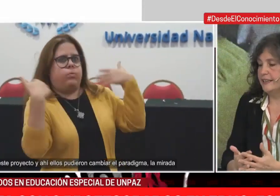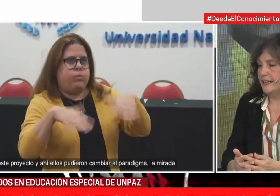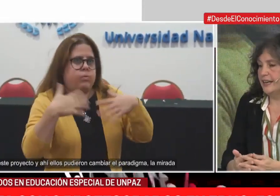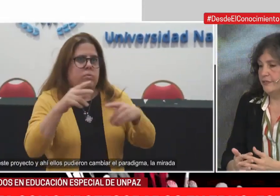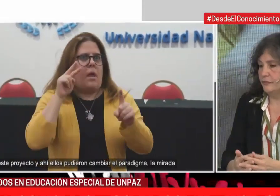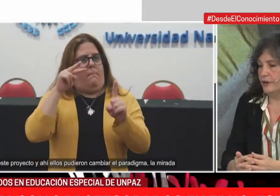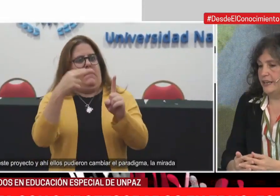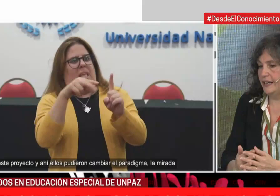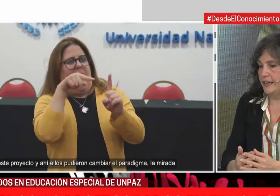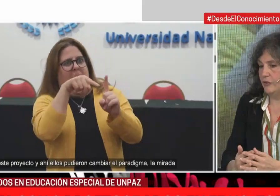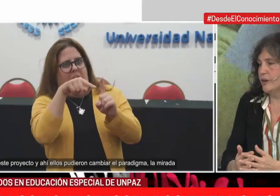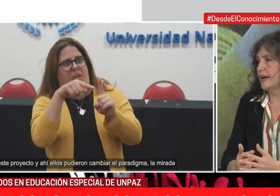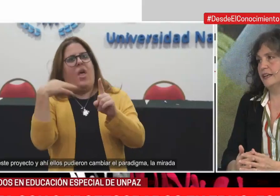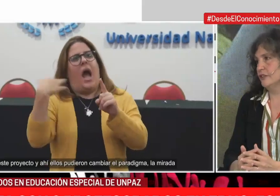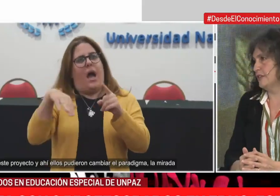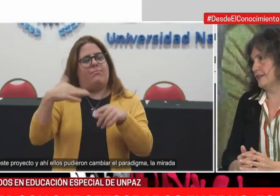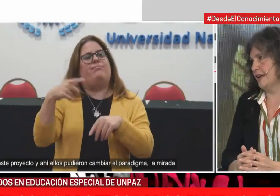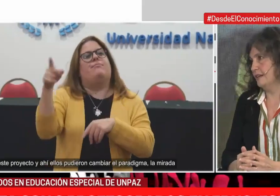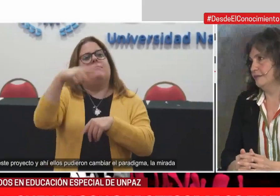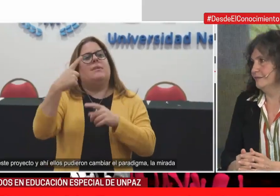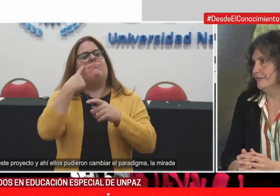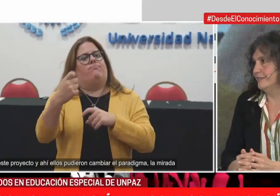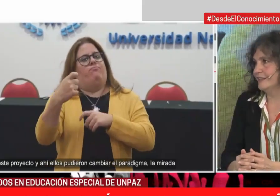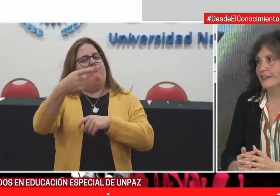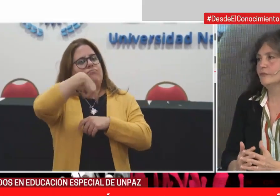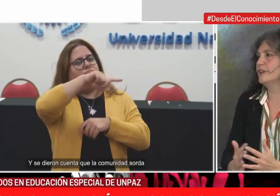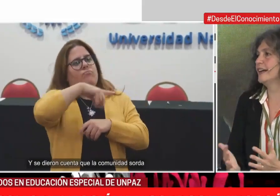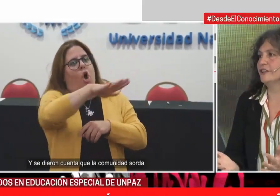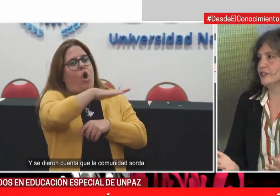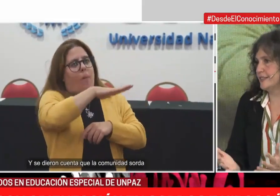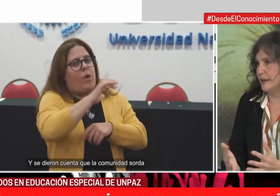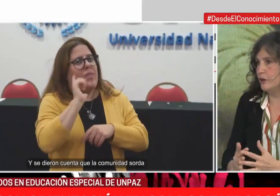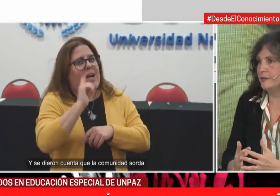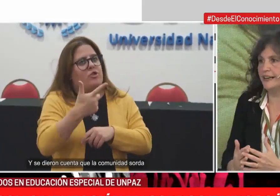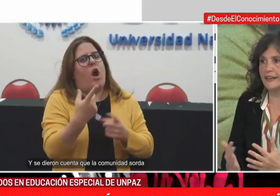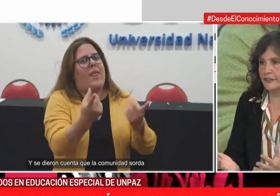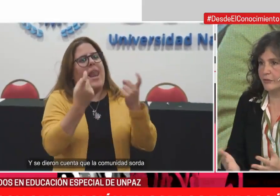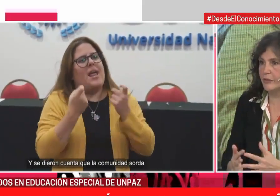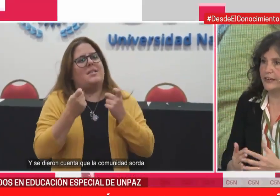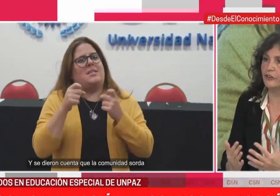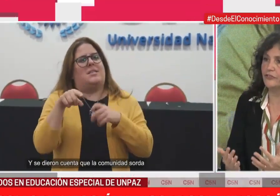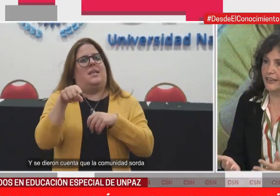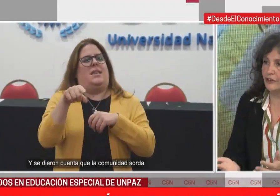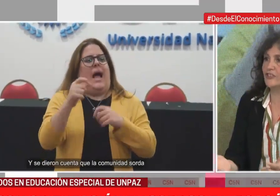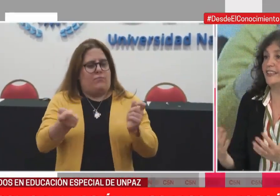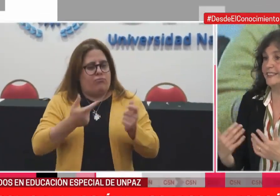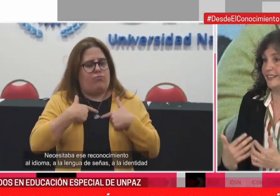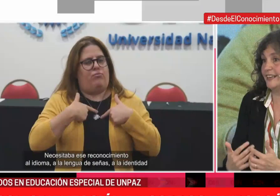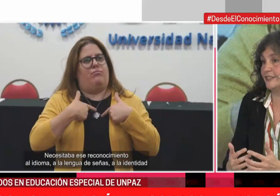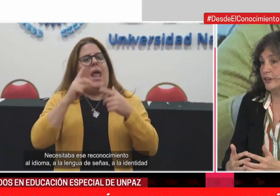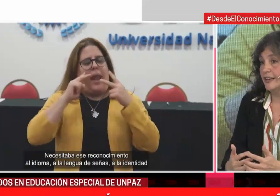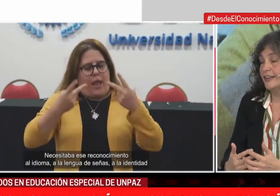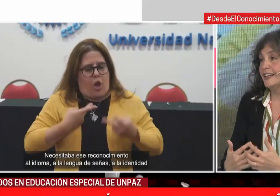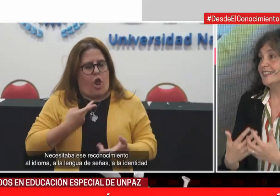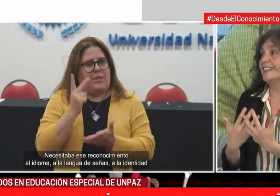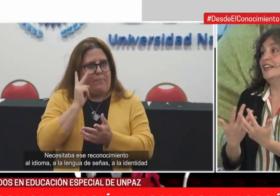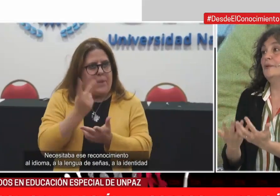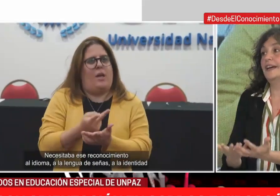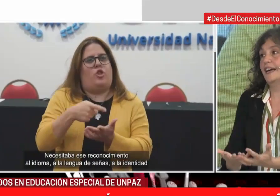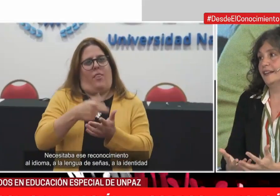presencialidad fue una gran noticia. Sí. Fue una gran noticia. Volver a vernos, volver a encontrarnos y en este caso